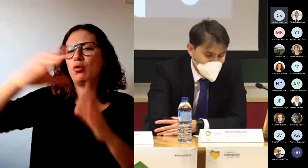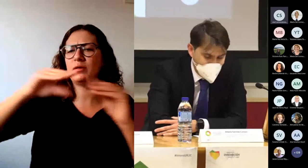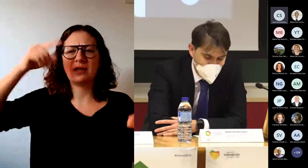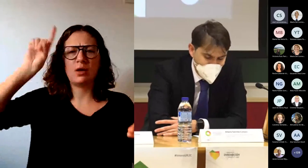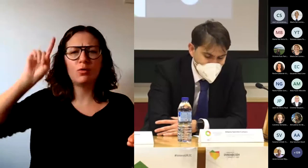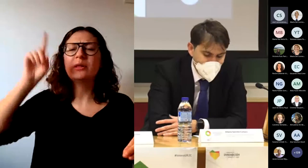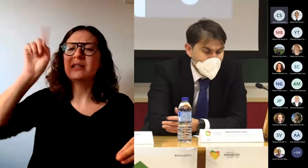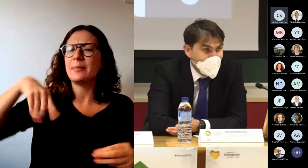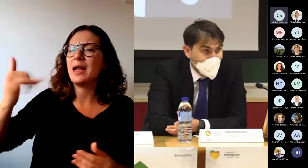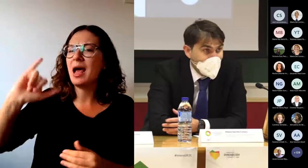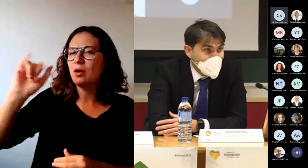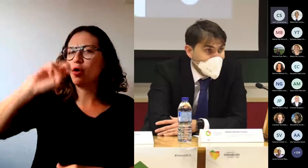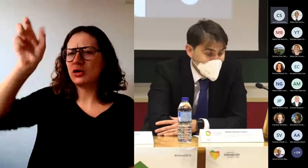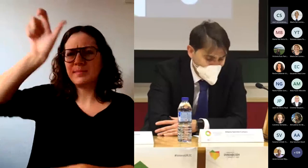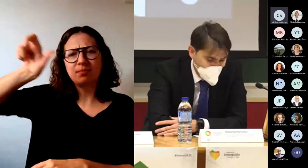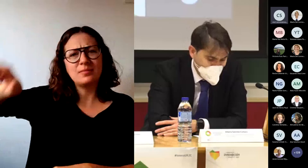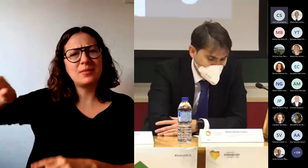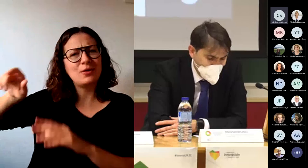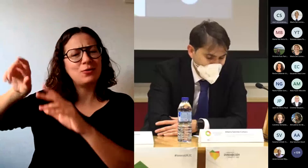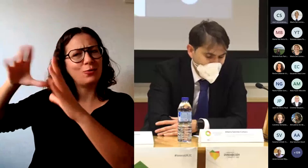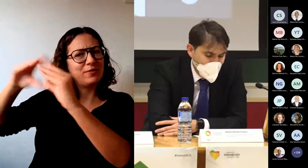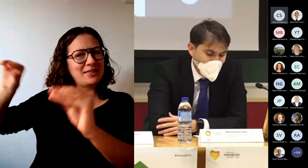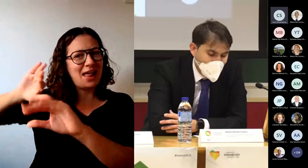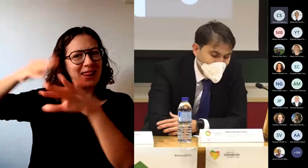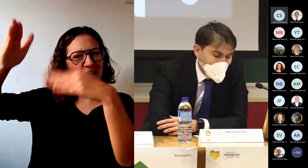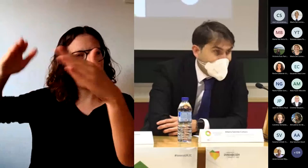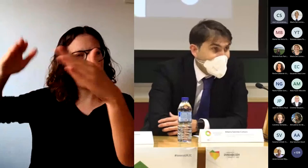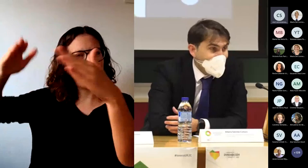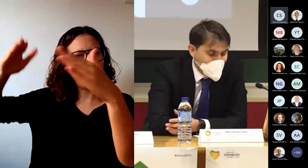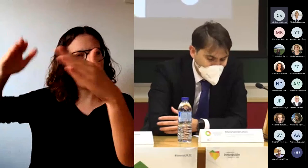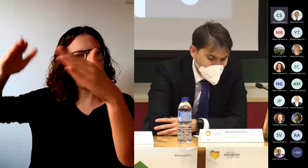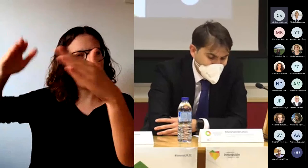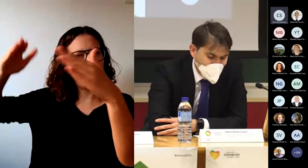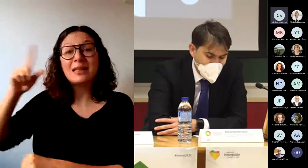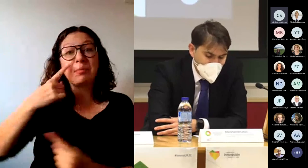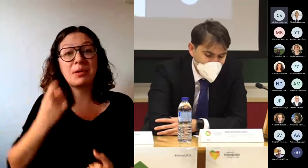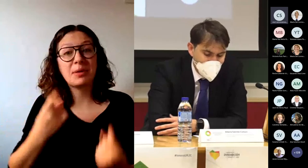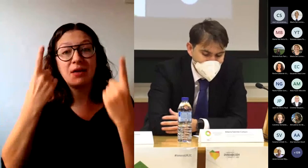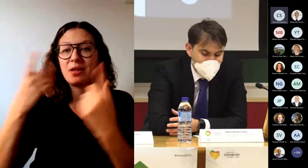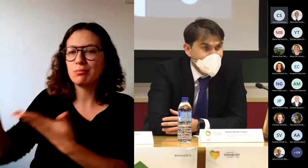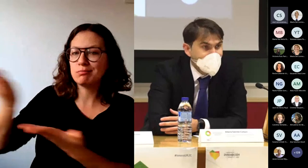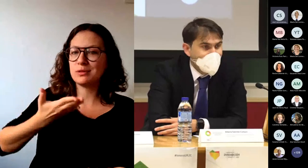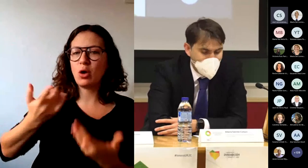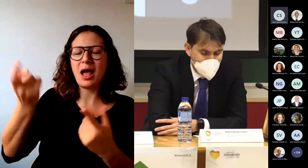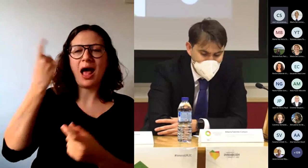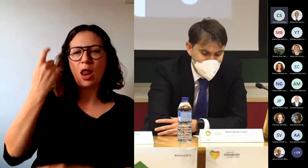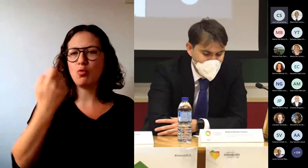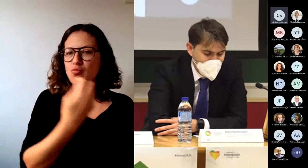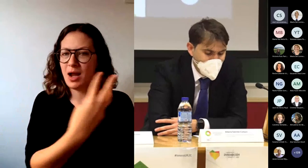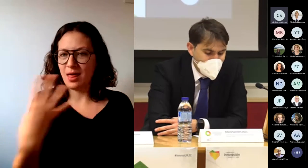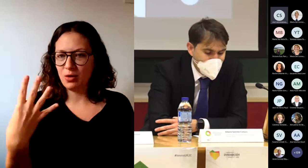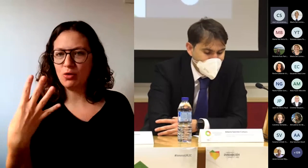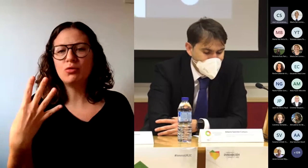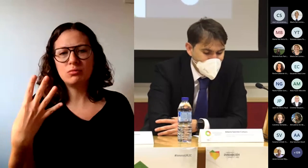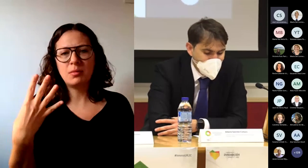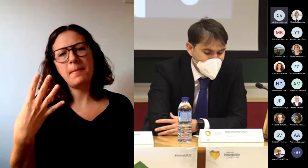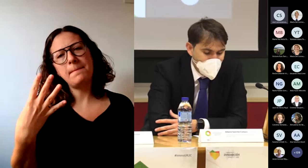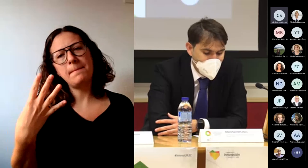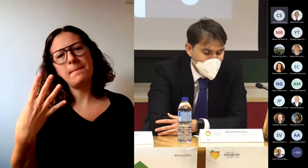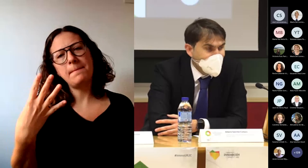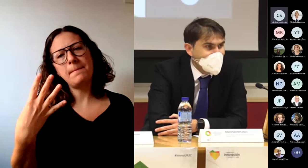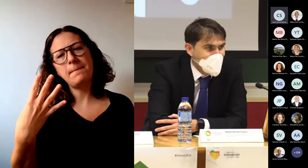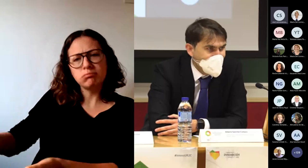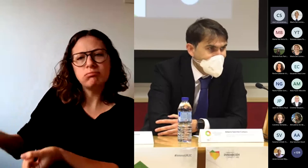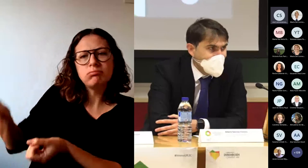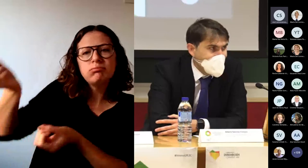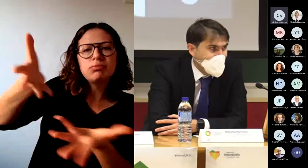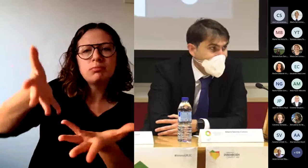de otras universidades e, incluso, por primera vez, alumnado, que también tendrá cabida, en este caso, para fijar su propia reflexión sobre el